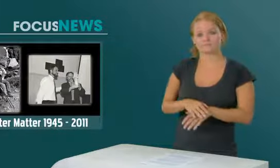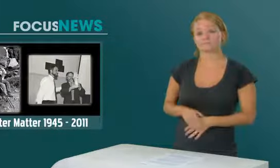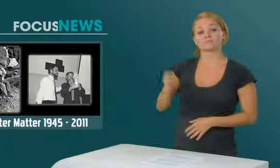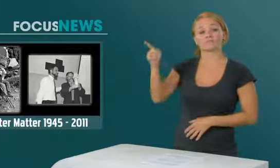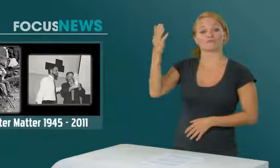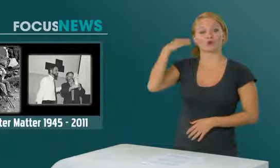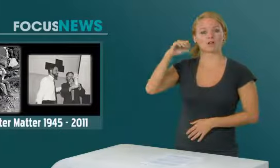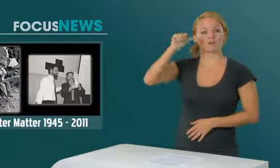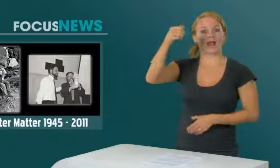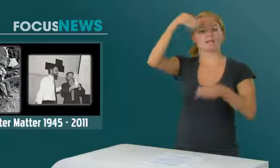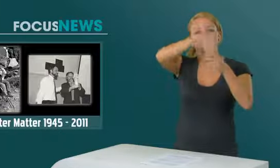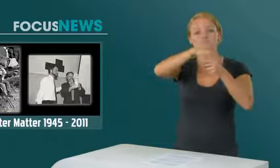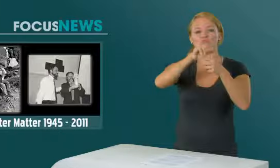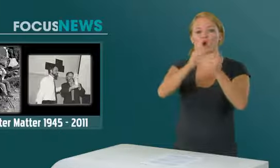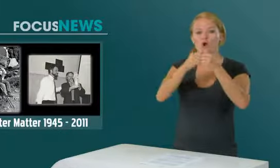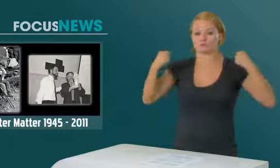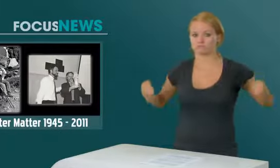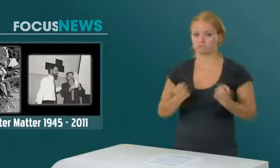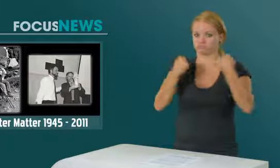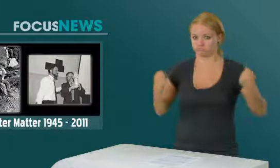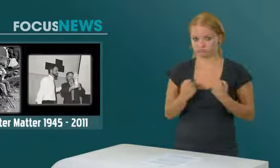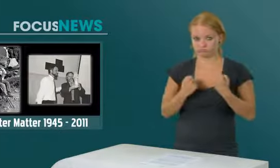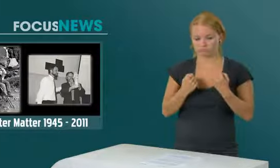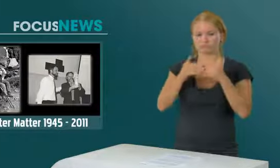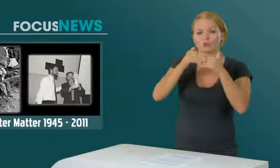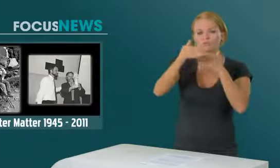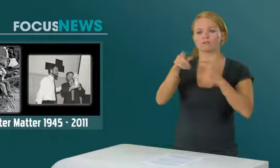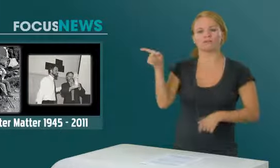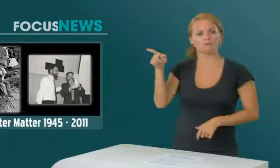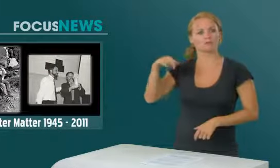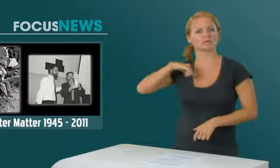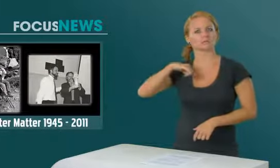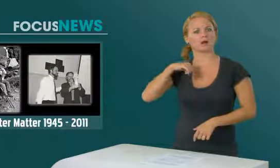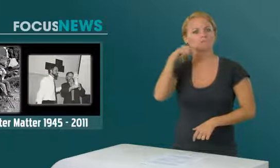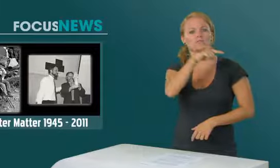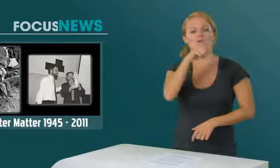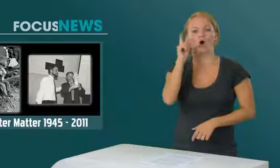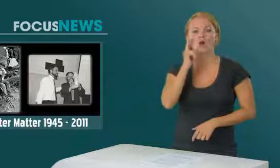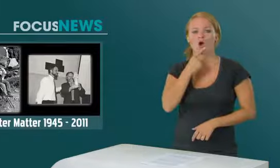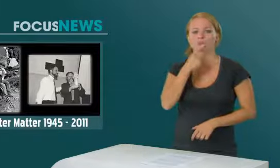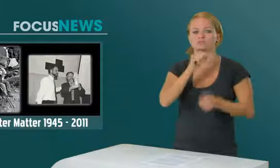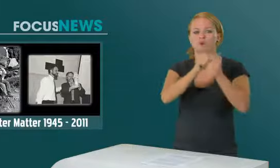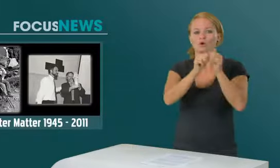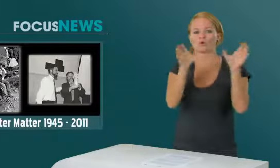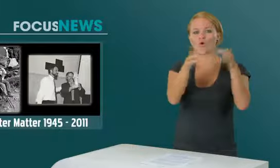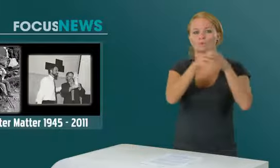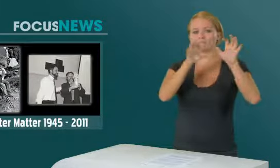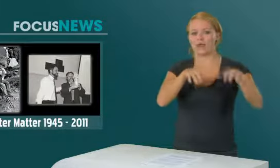Peter Matter begann seine Aktivitäten in der Welt des Sports. Er war zuerst Mitglied des GSCB Gehörlosen